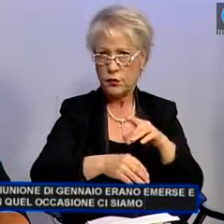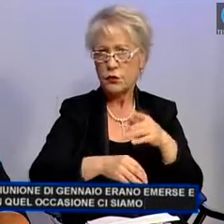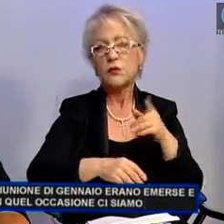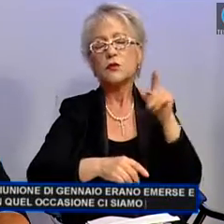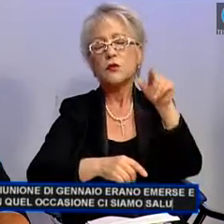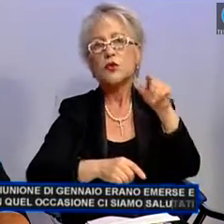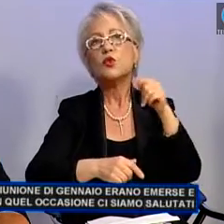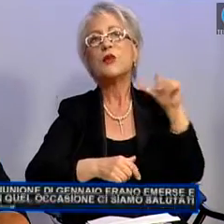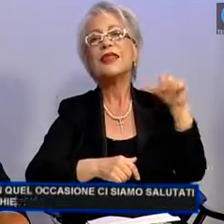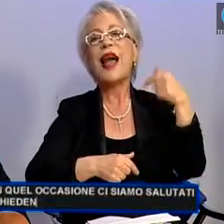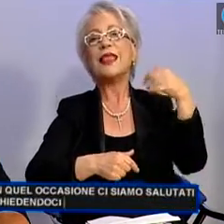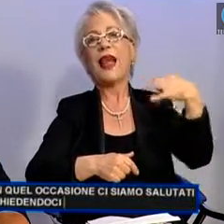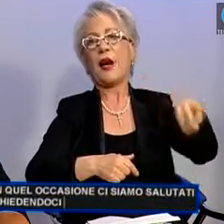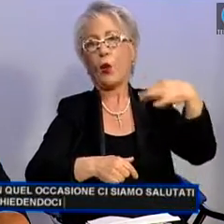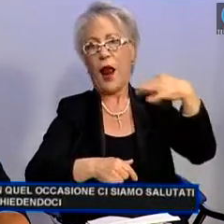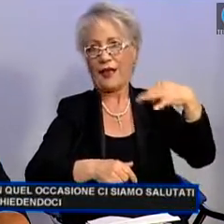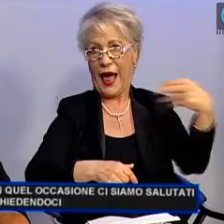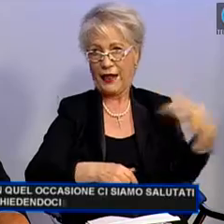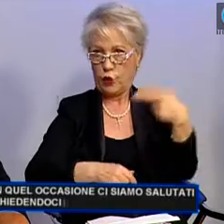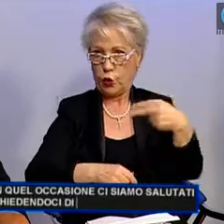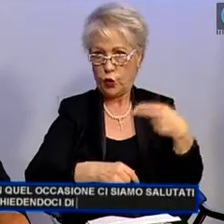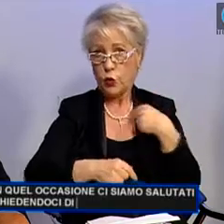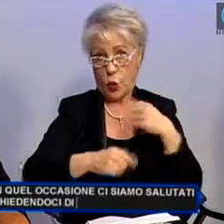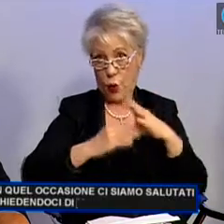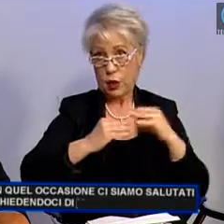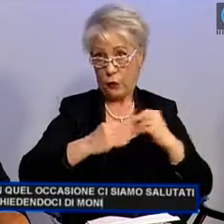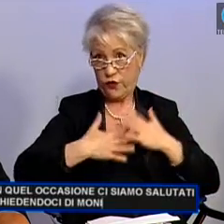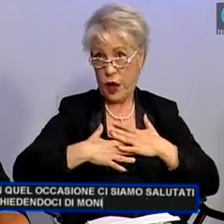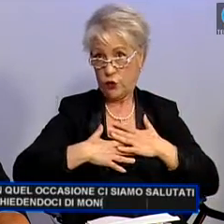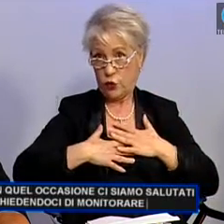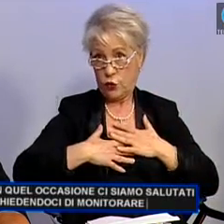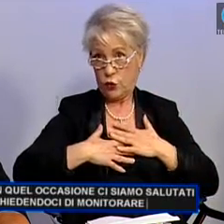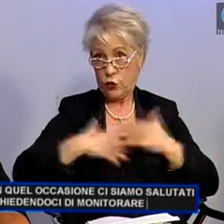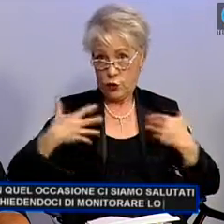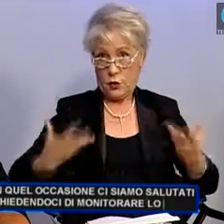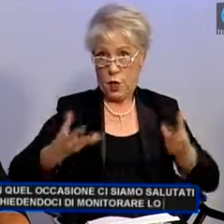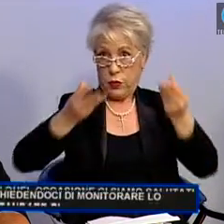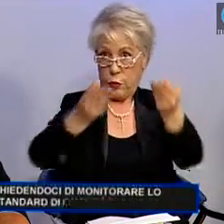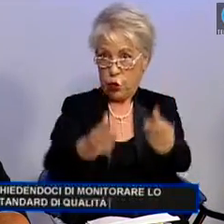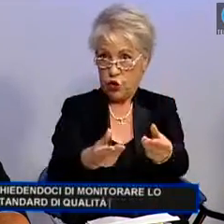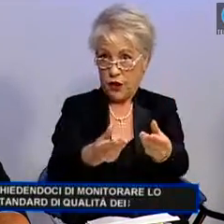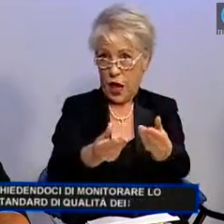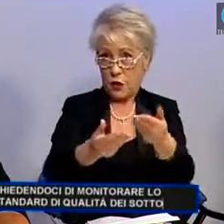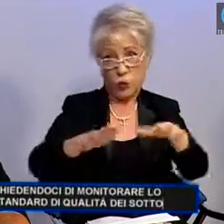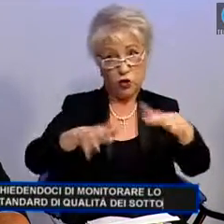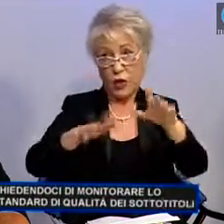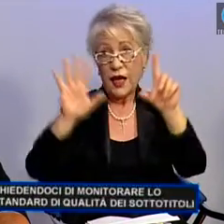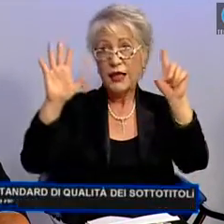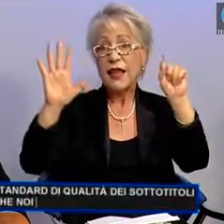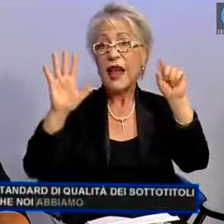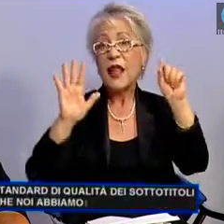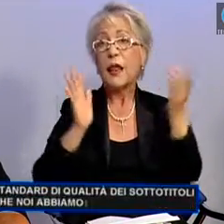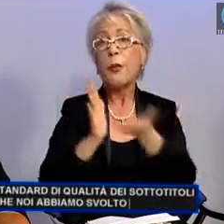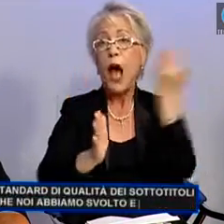chiedendoci vicendevolmente di monitorare lo standard di qualità dei sottotitoli che noi effettivamente abbiamo svolto e abbiamo